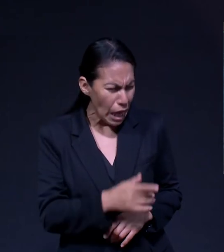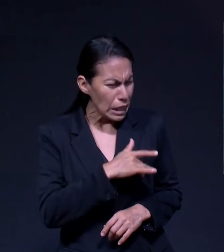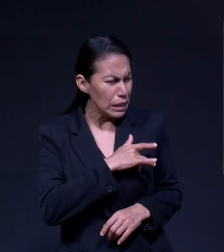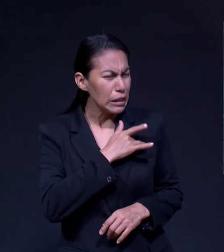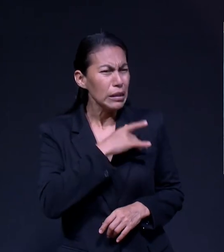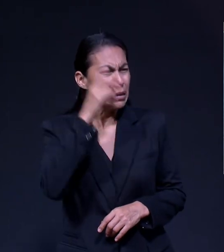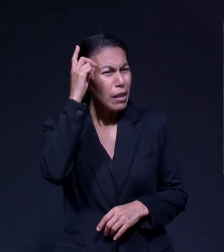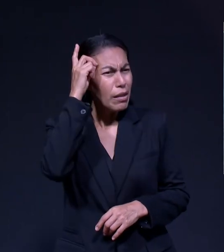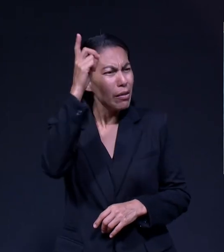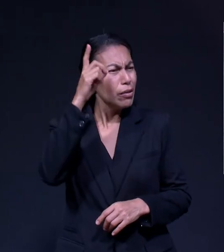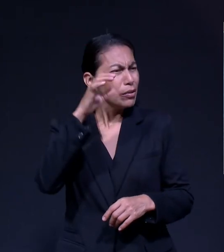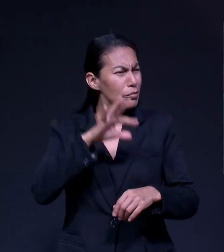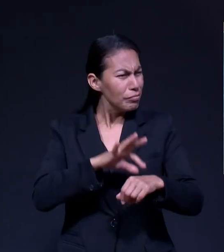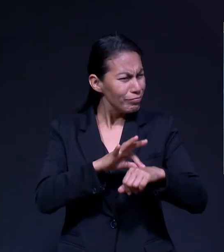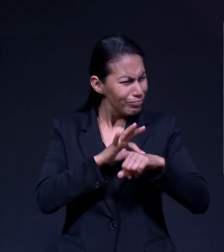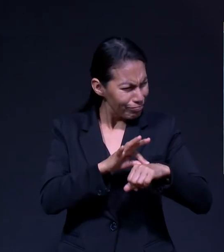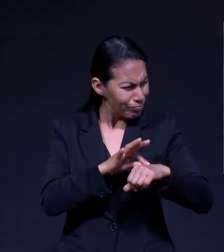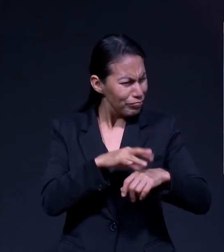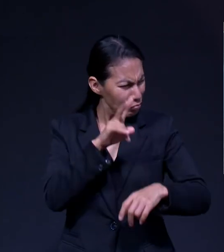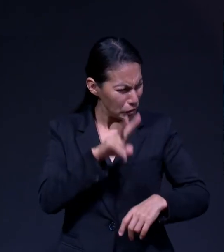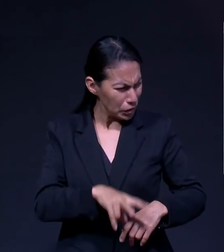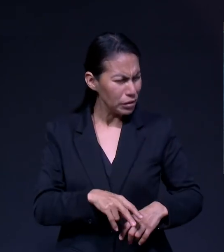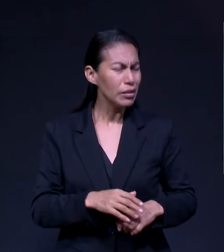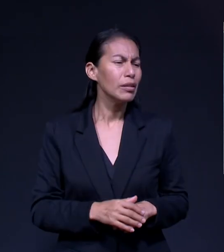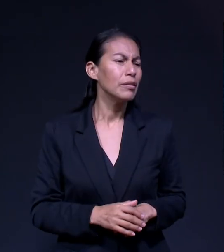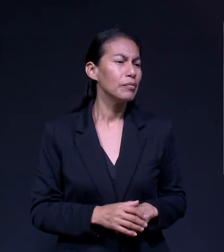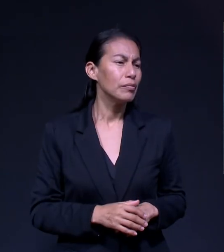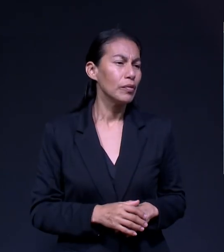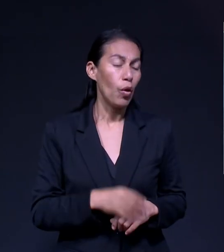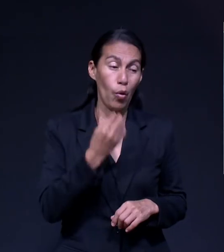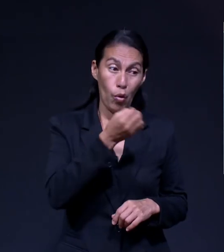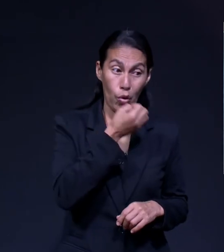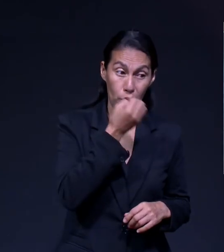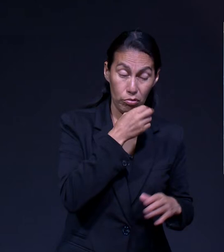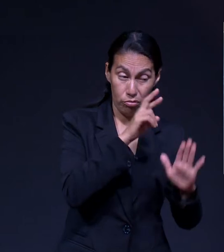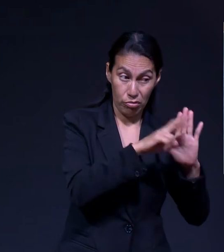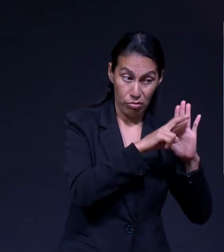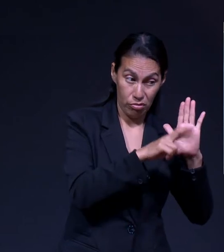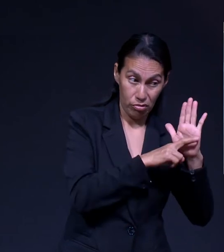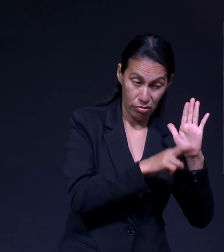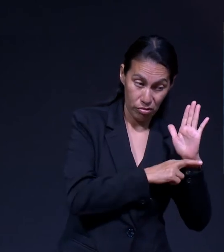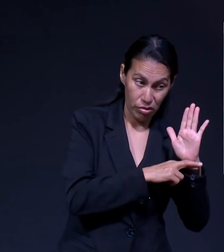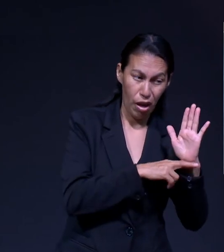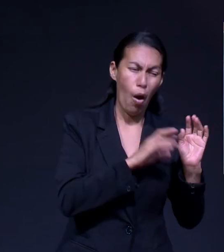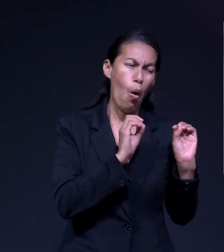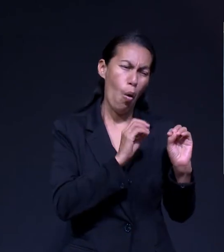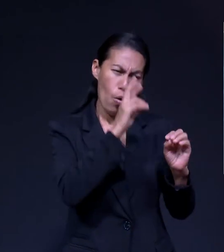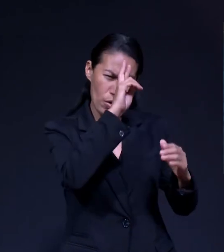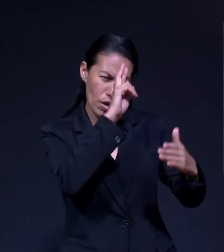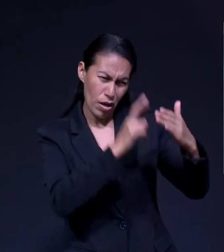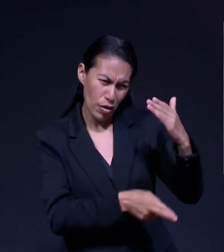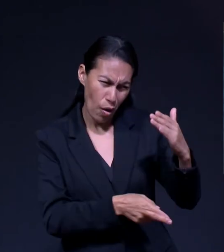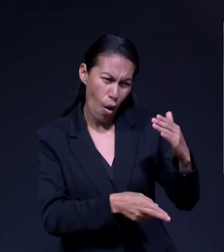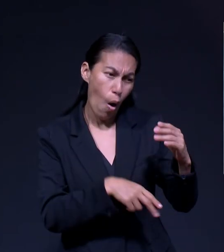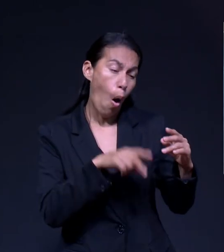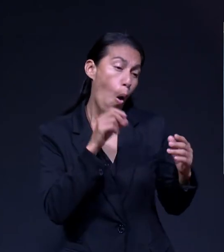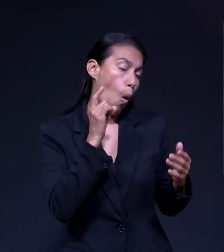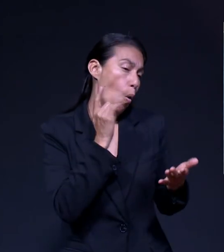Dios está vivo Que la oración no es algo, un acto mecánico, religioso, para especialistas